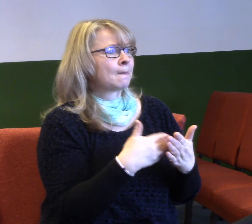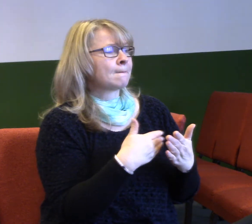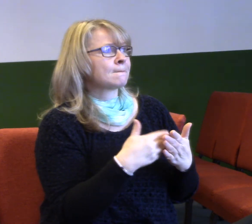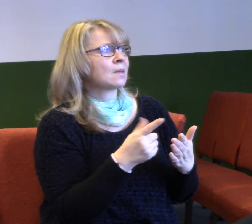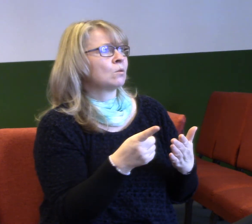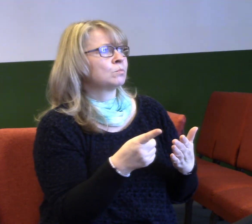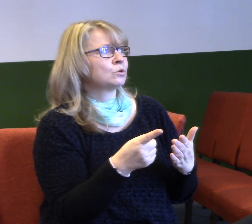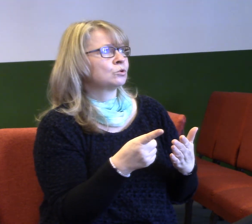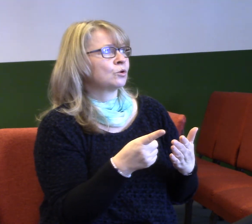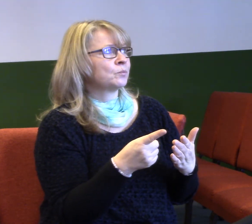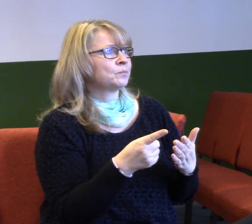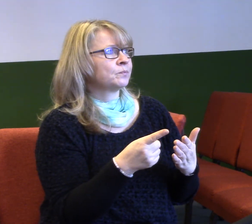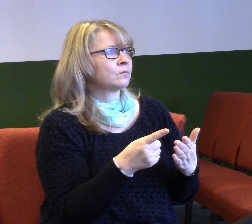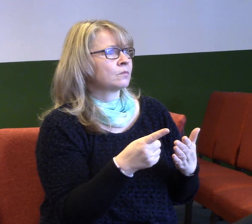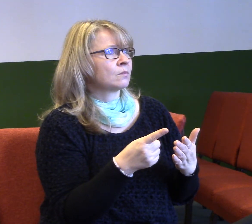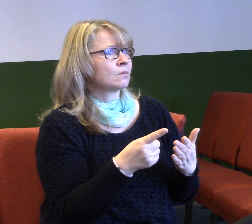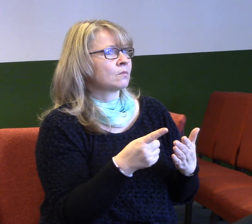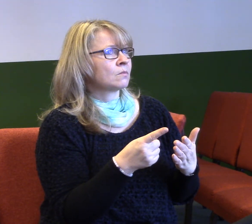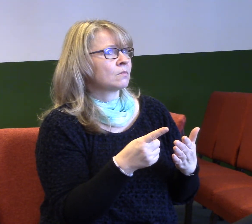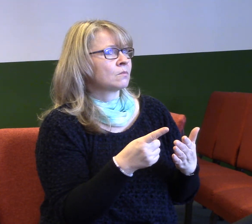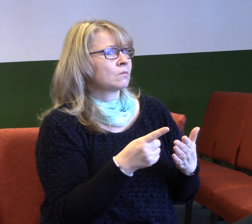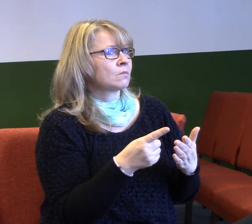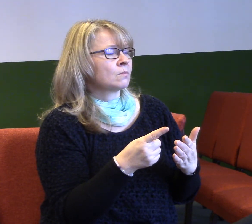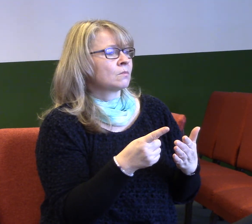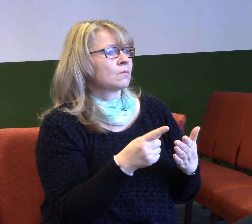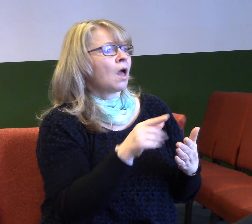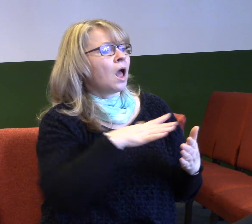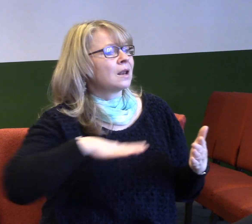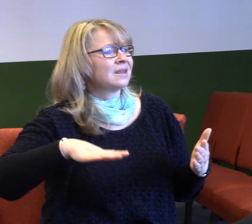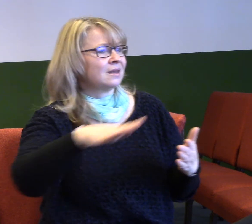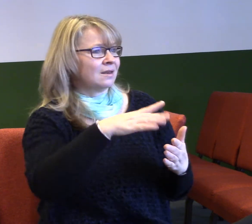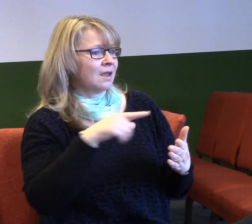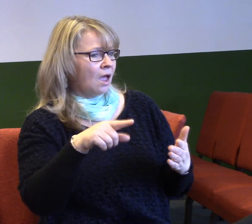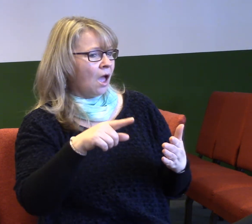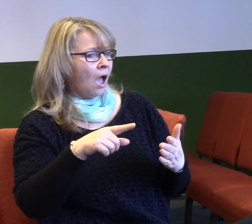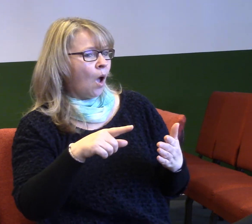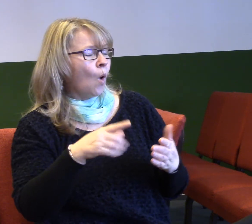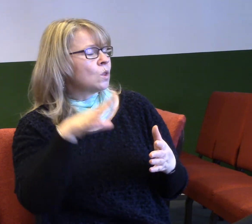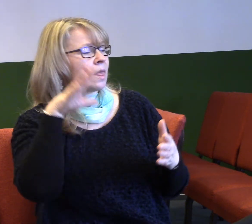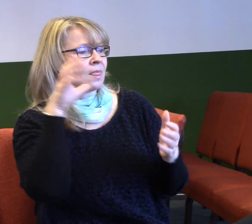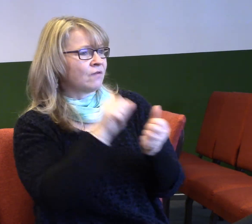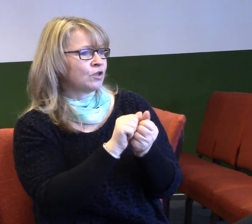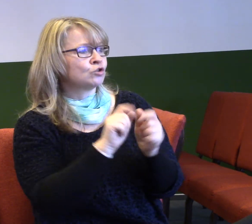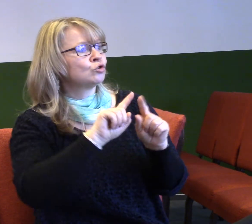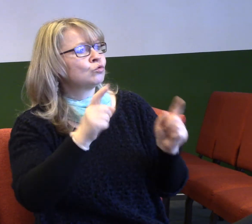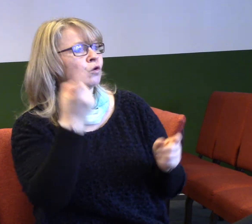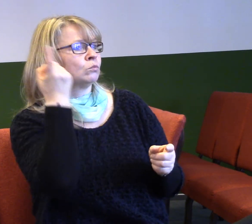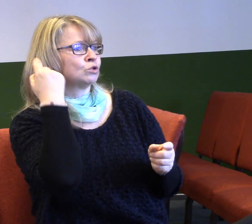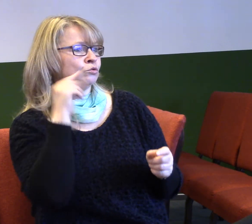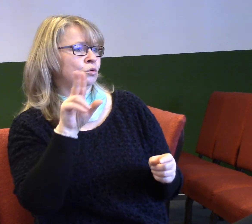životu, tak nikdy nic takového neprožili z toho důvodu, že měli předsudky a byli přesvědčeni o tom, že ví,